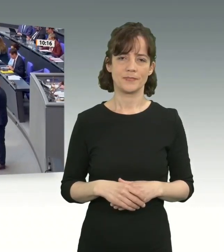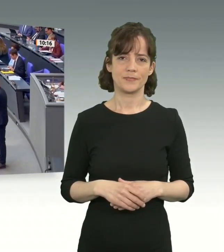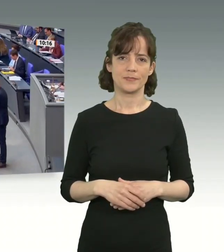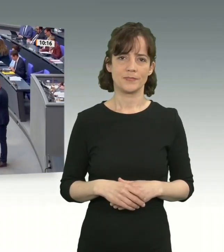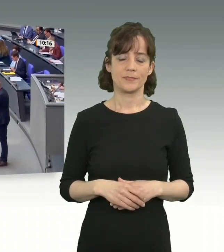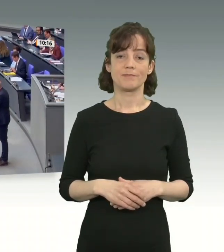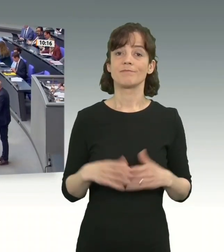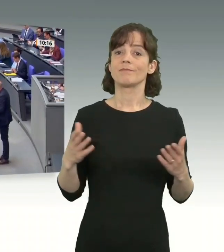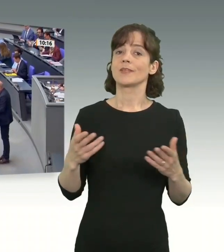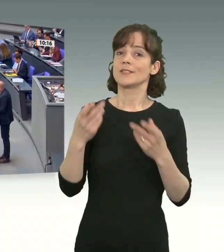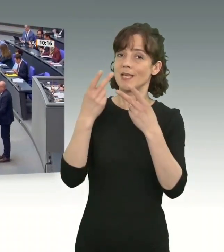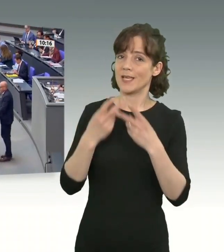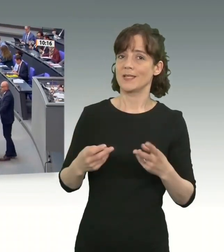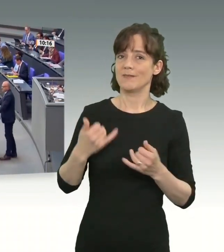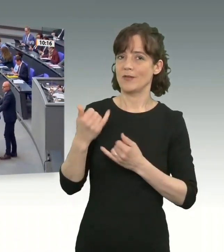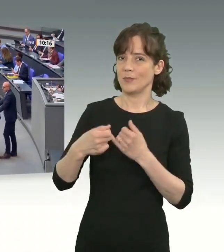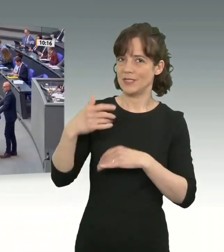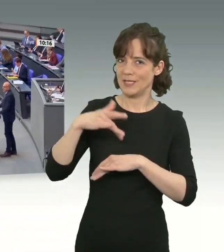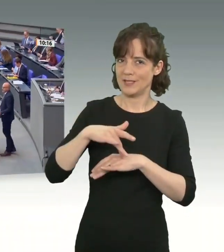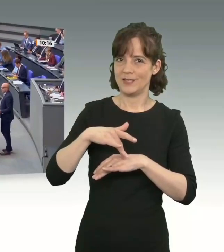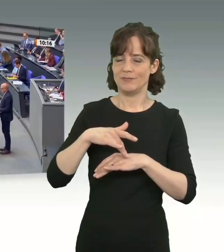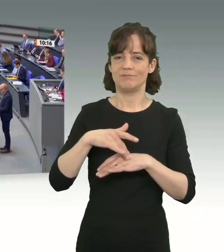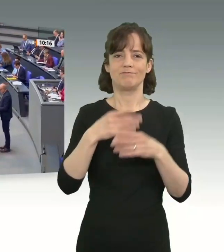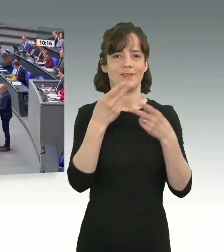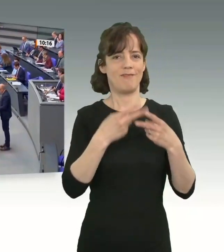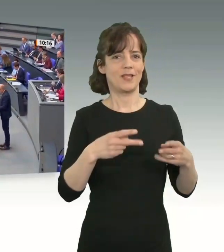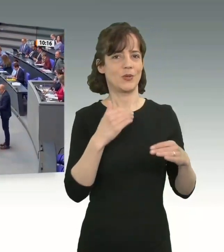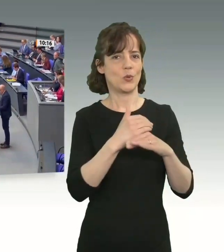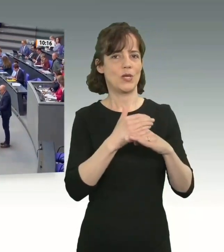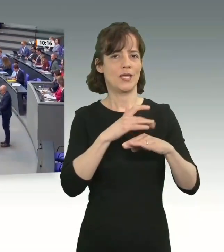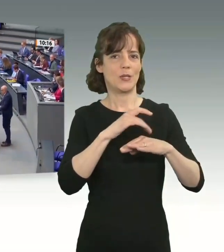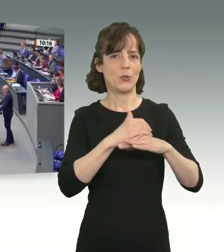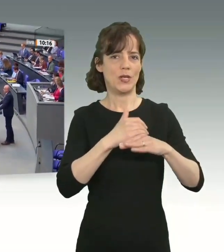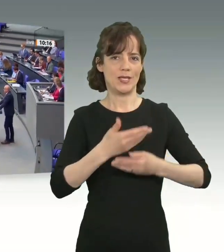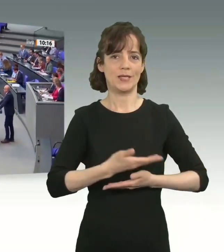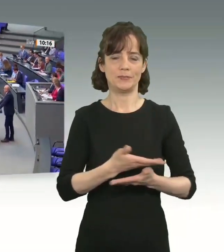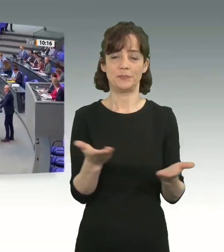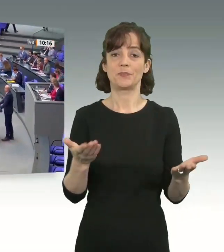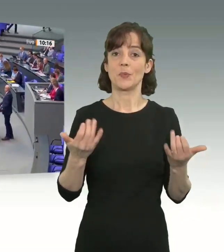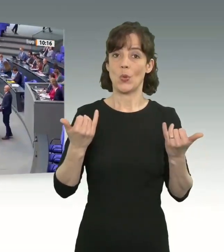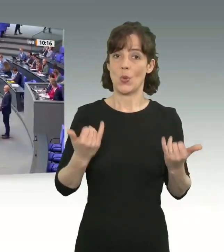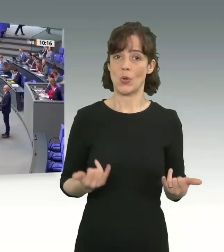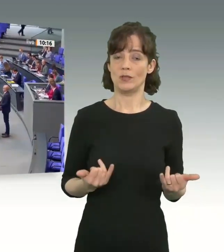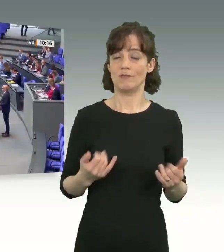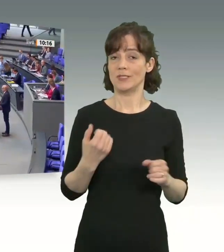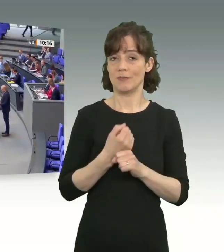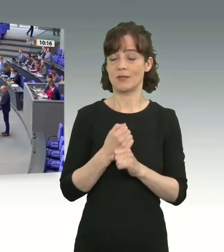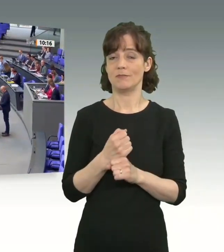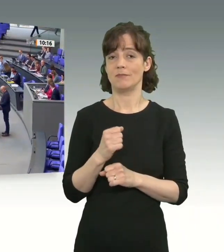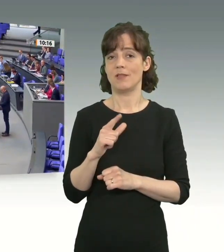Sehr geehrte Frau Präsidentin! Werte Kolleginnen und Kollegen! Wir machen heute den Lackmustest,